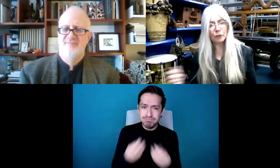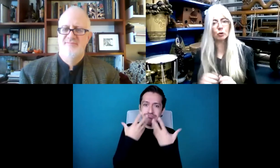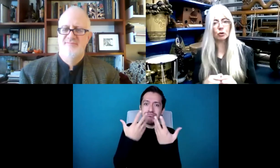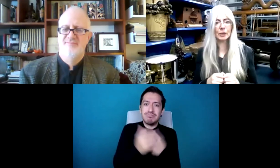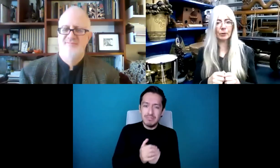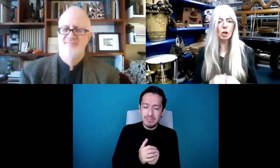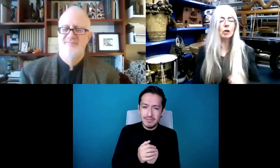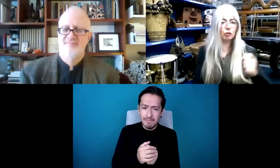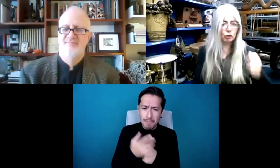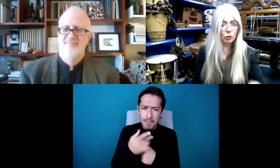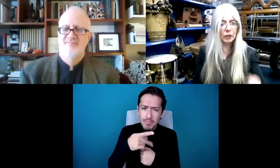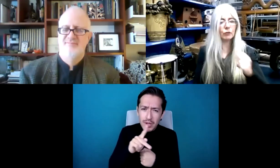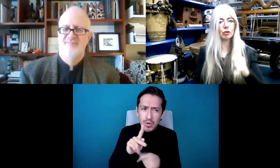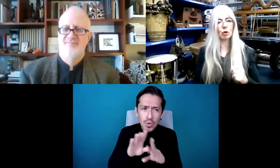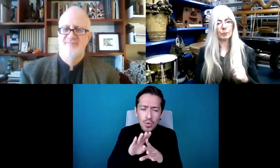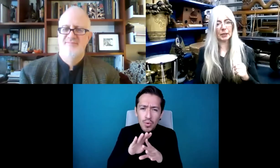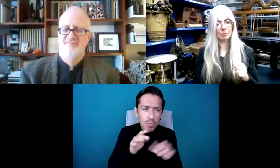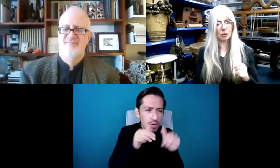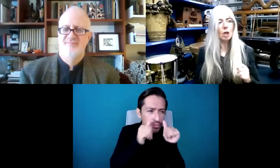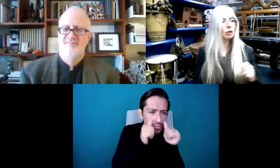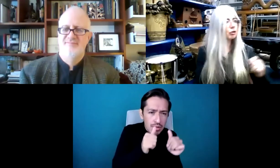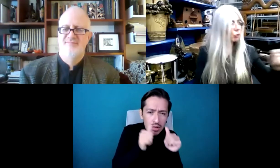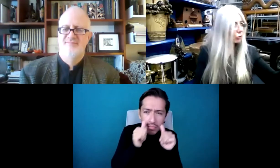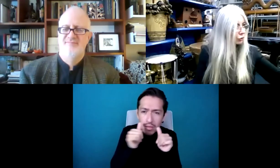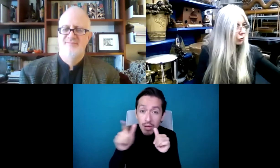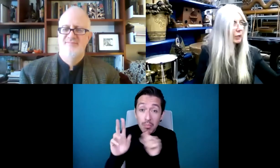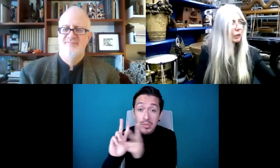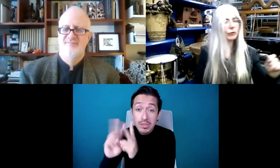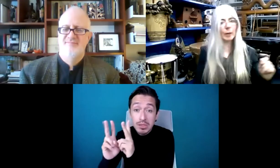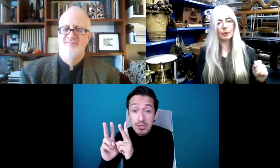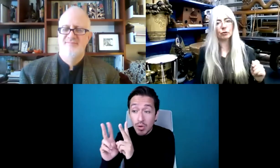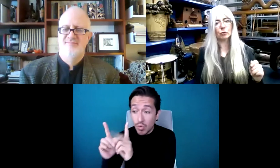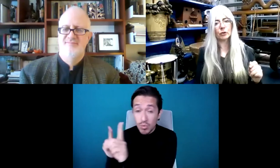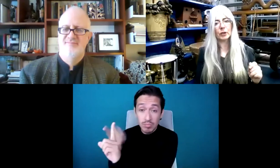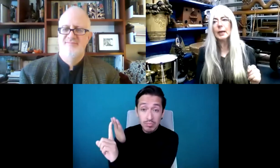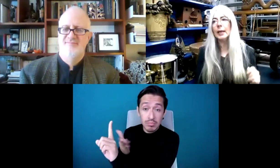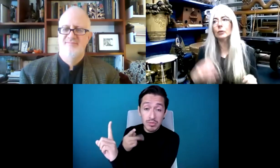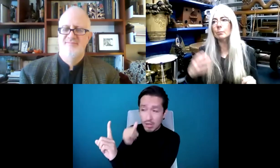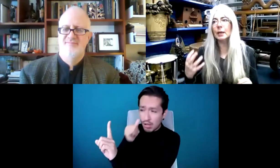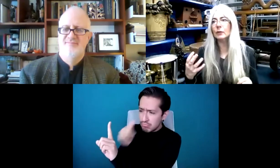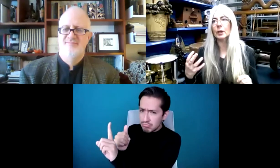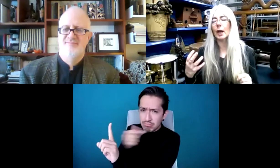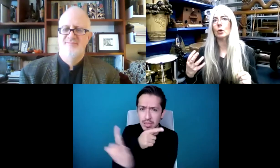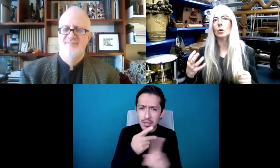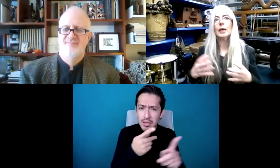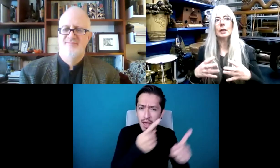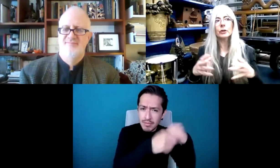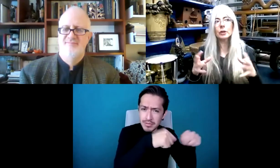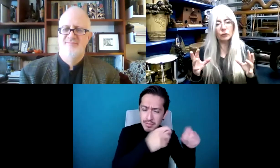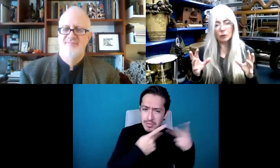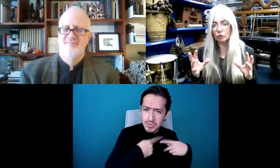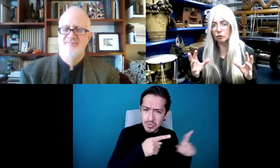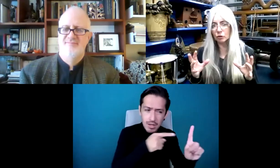escuchando la historia de nuestro vecino, del tendero, el cuento que nos cuenta el